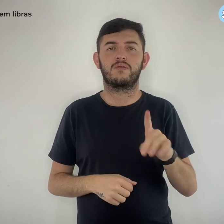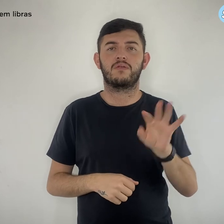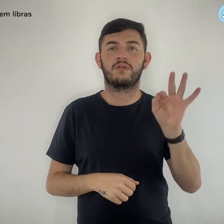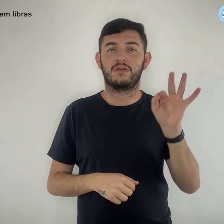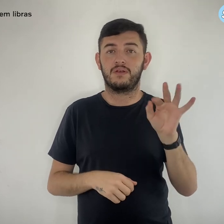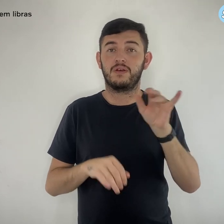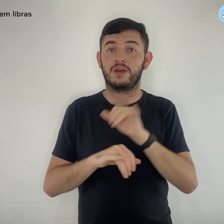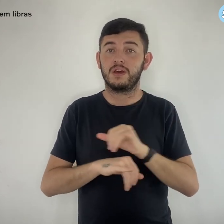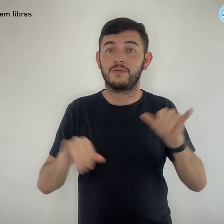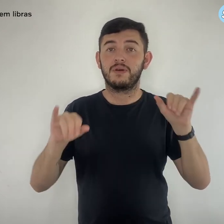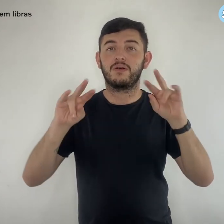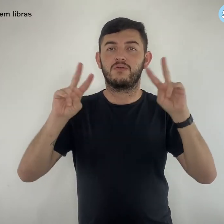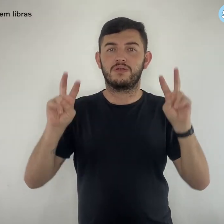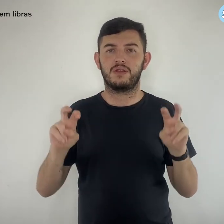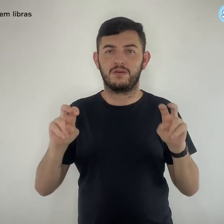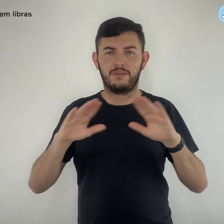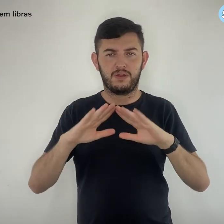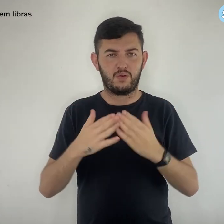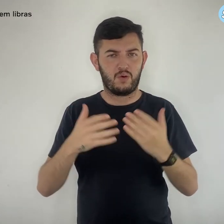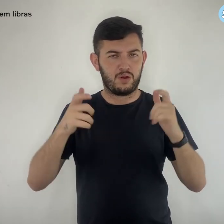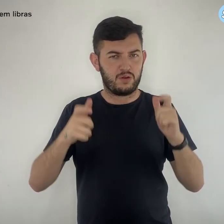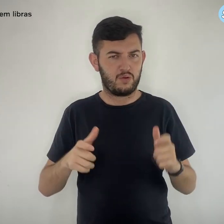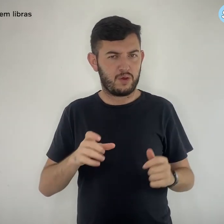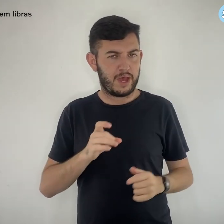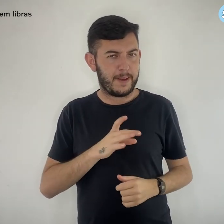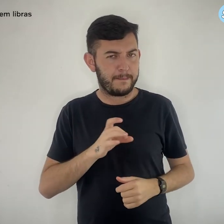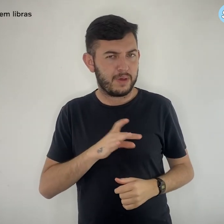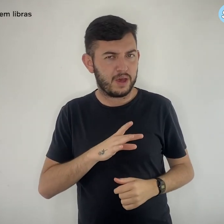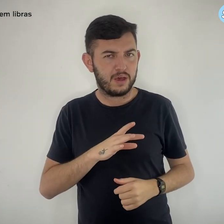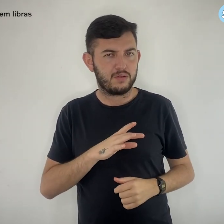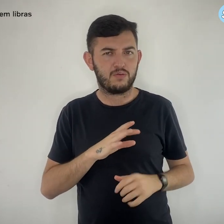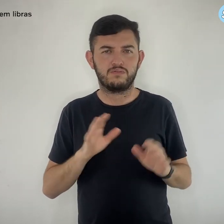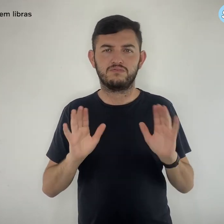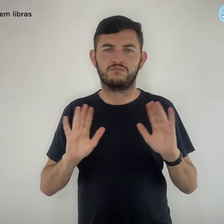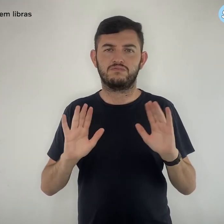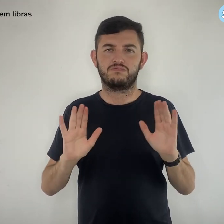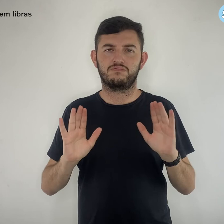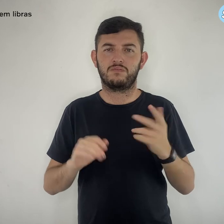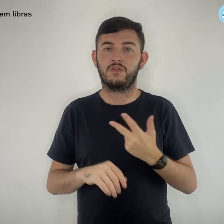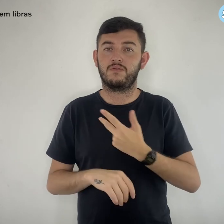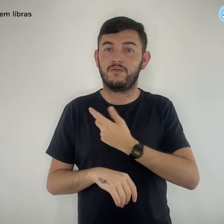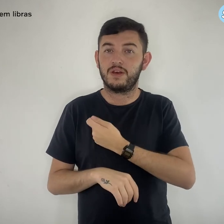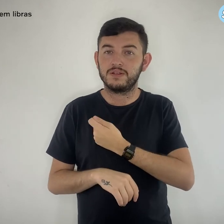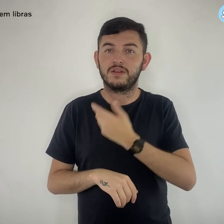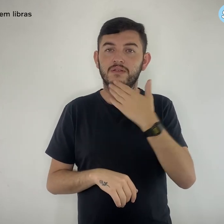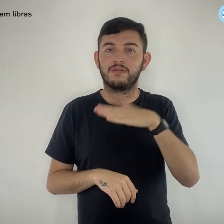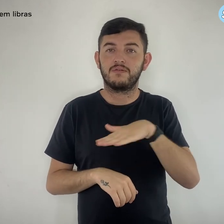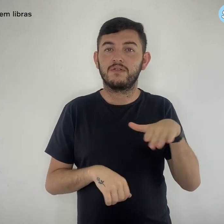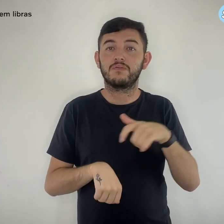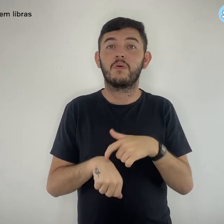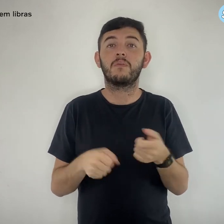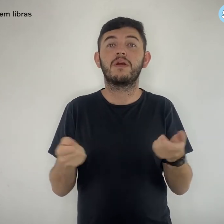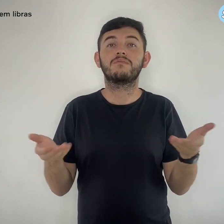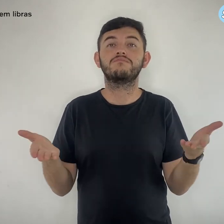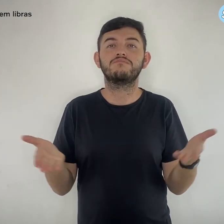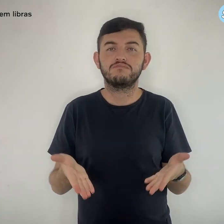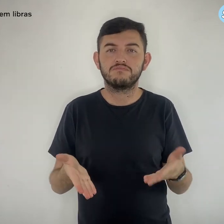sindicato lançou a campanha escola não é lugar de ter medo, vacinação infantil já!